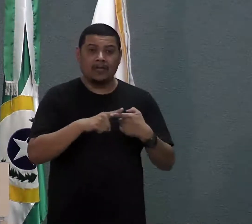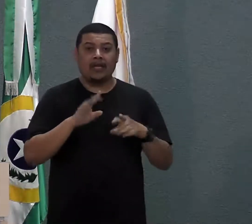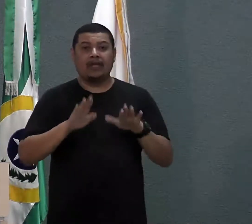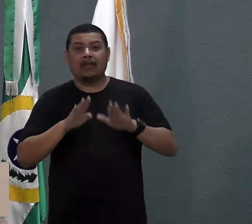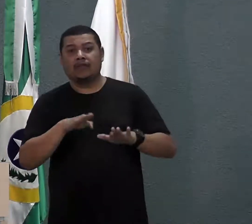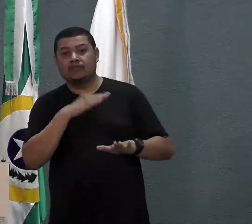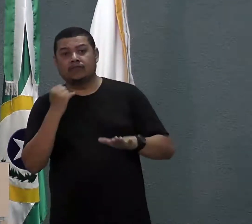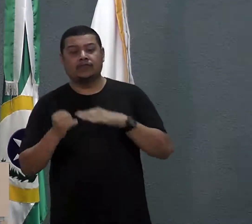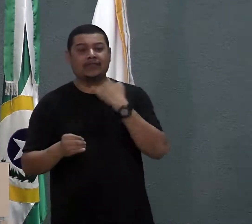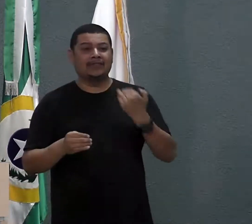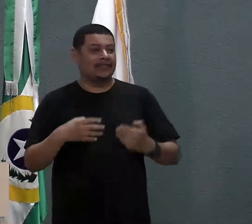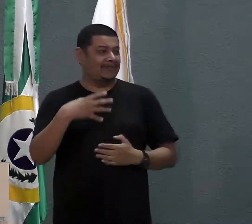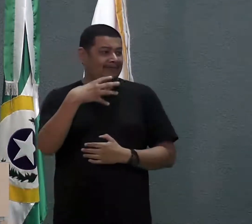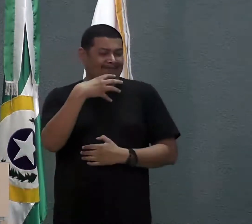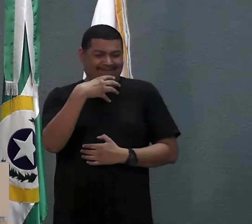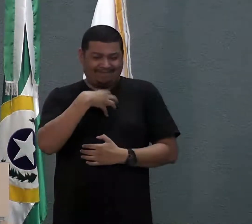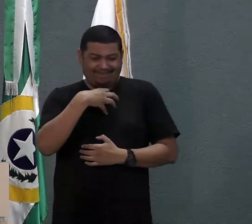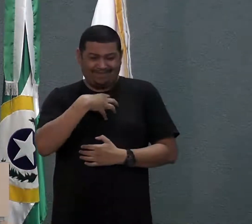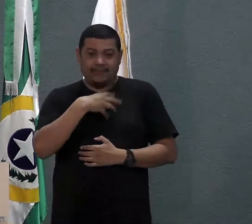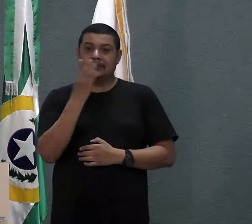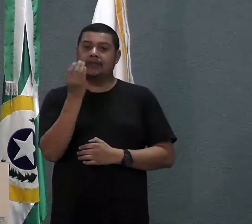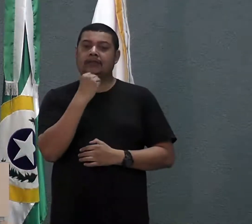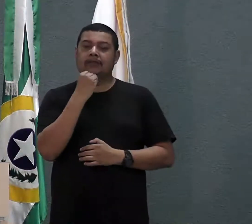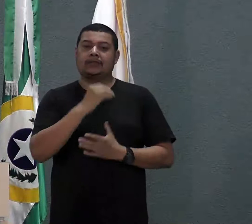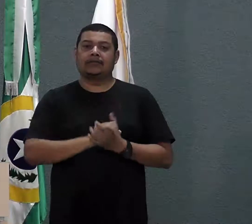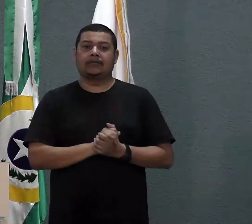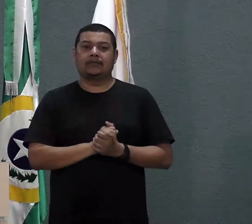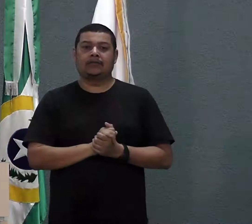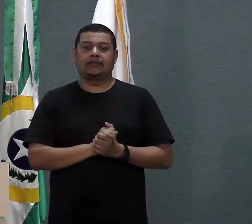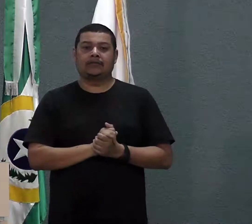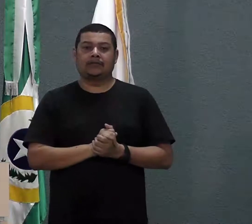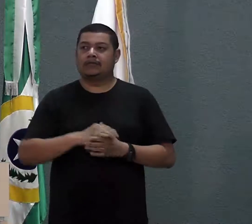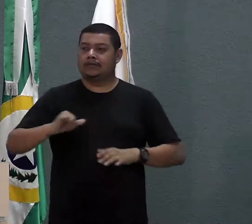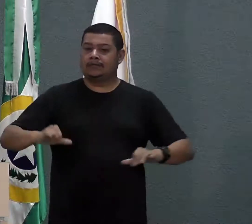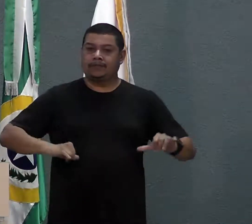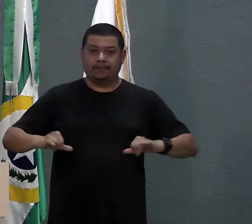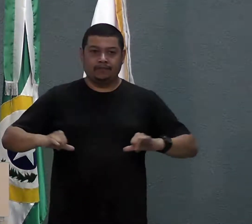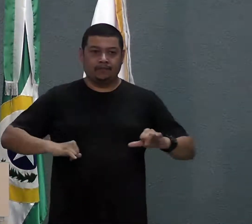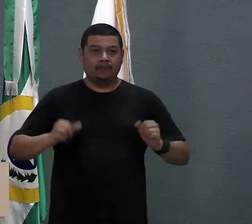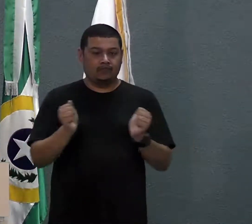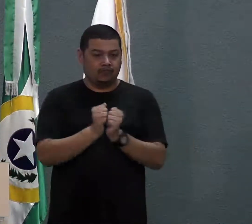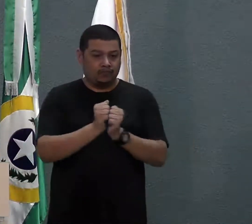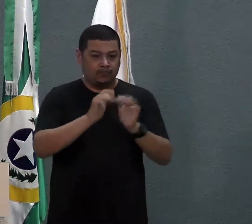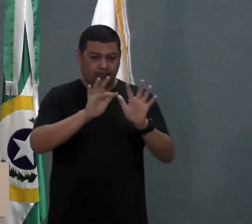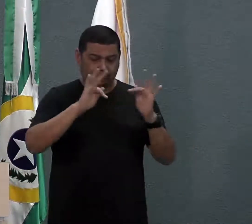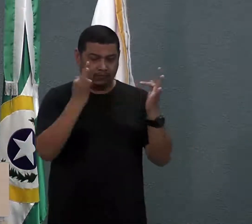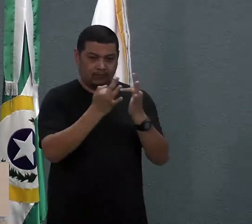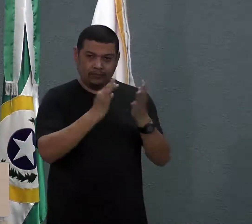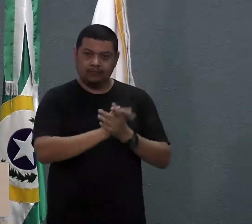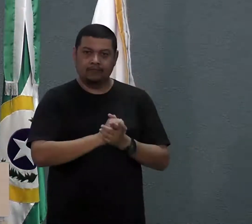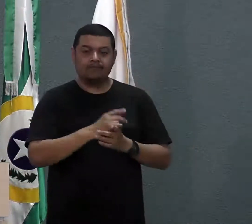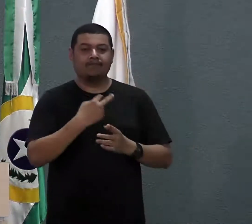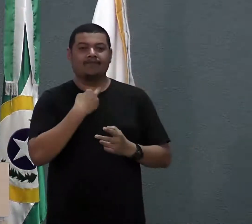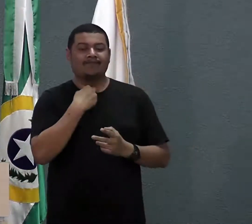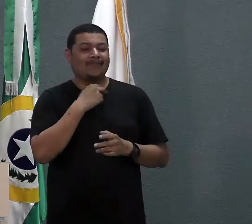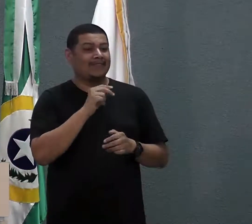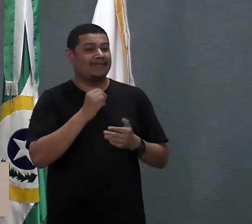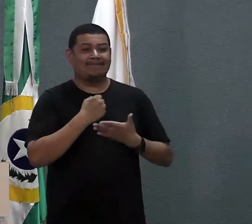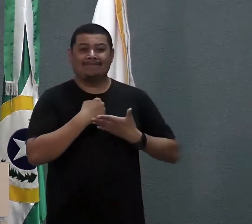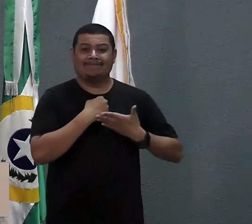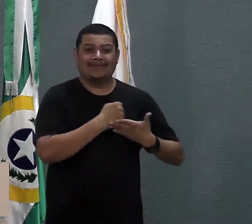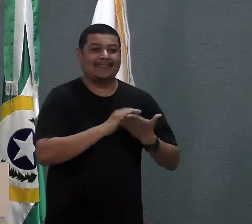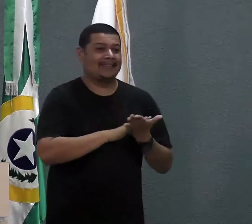Então, eu me sinto assim, potente, e sofrendo, ali junto com a família, não podendo fazer às vezes